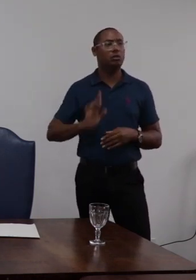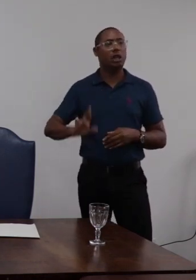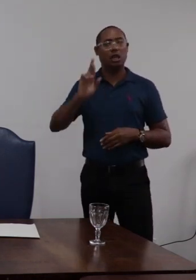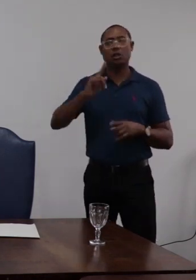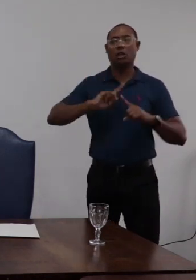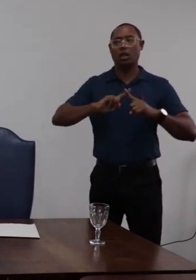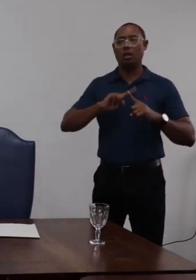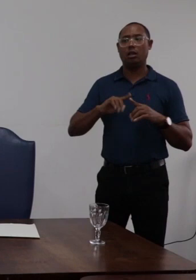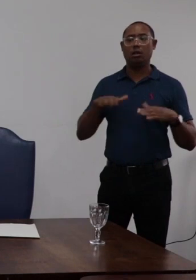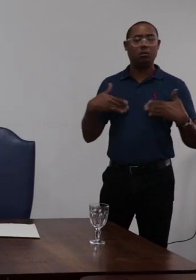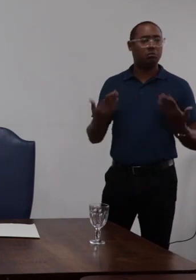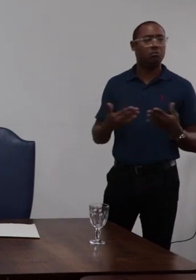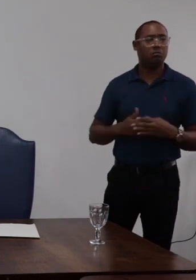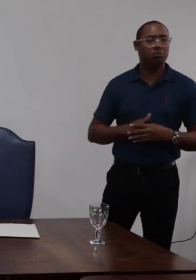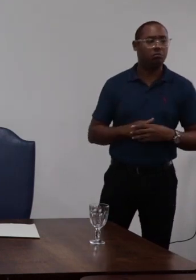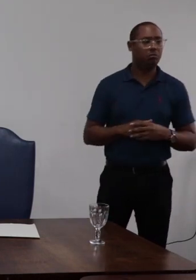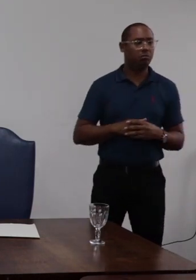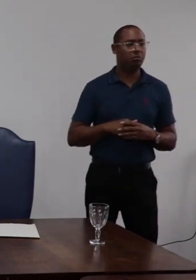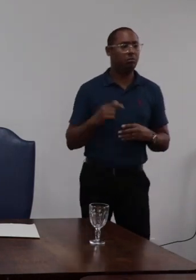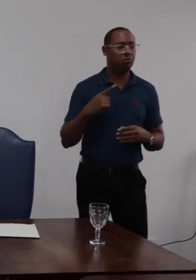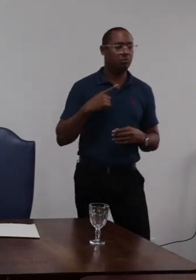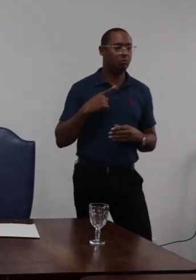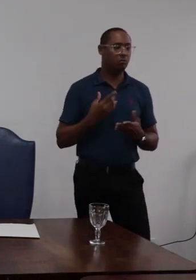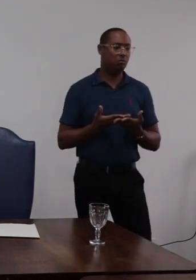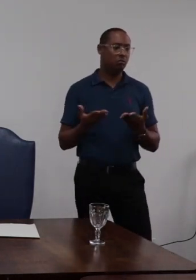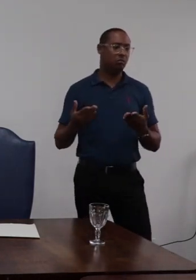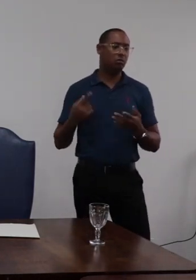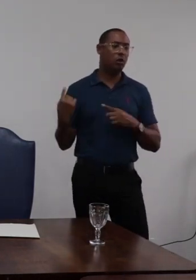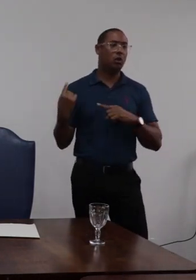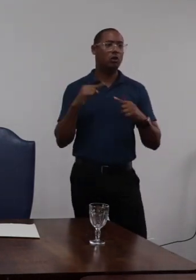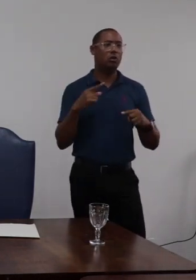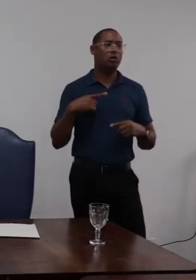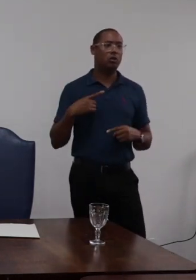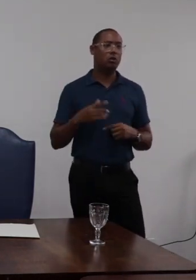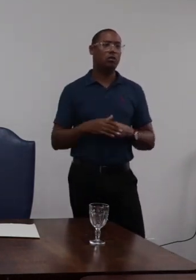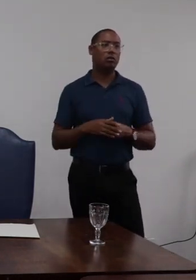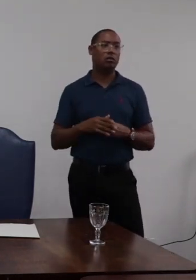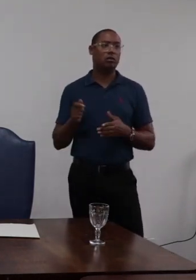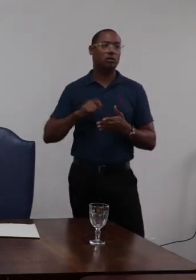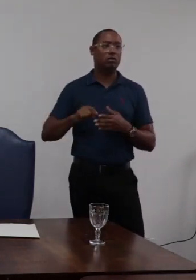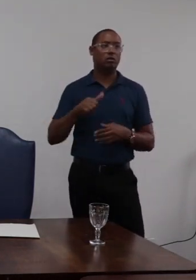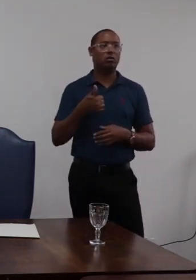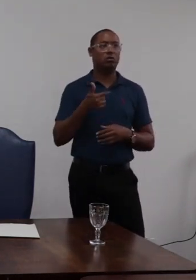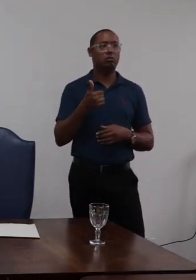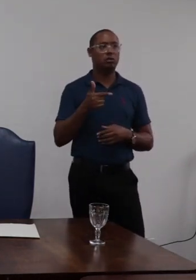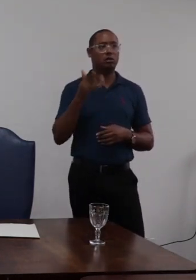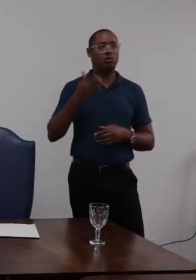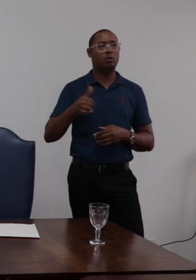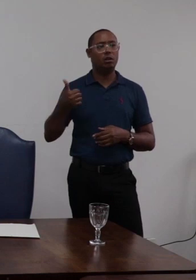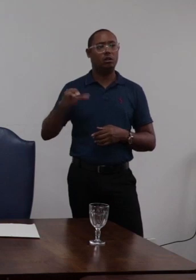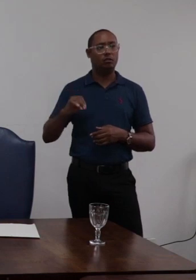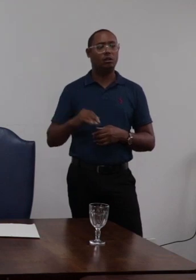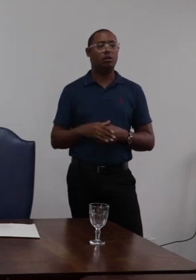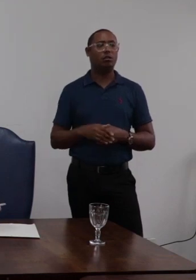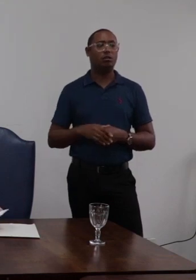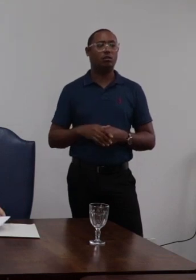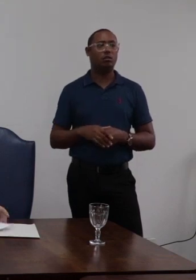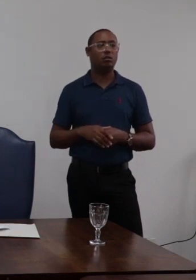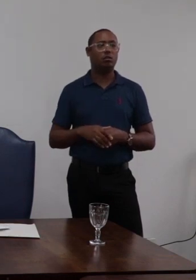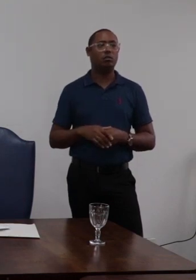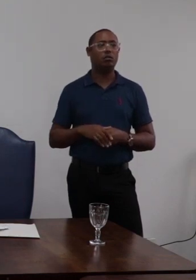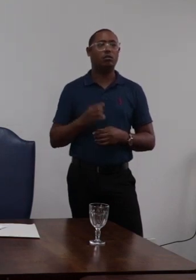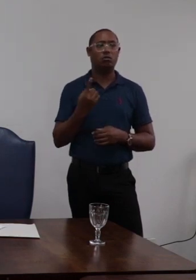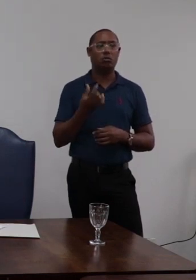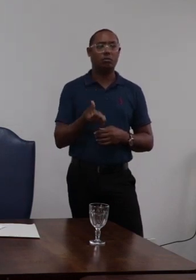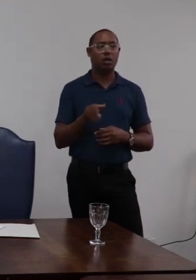uma vez que ela está indo a nossa interpretação contra o que está escrito na 812 barro 90 então no